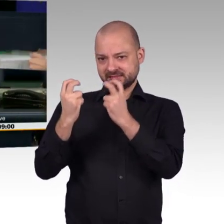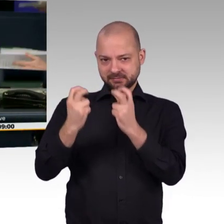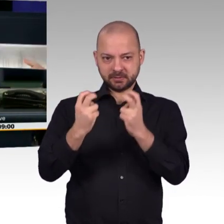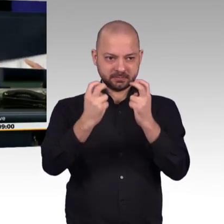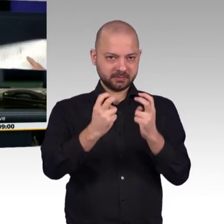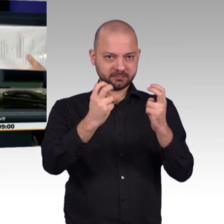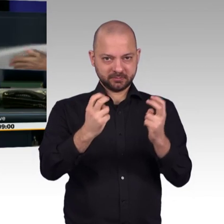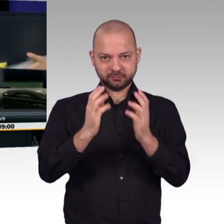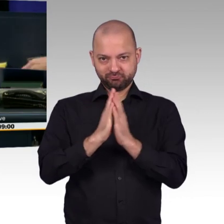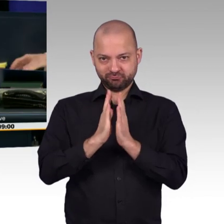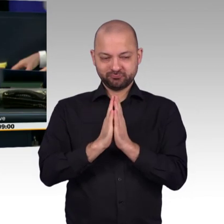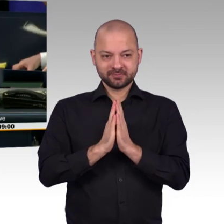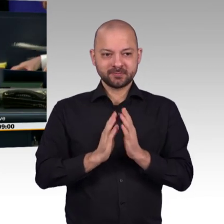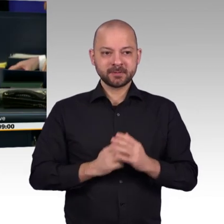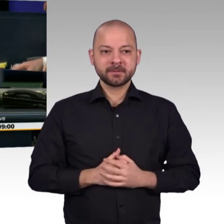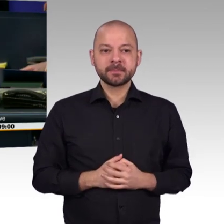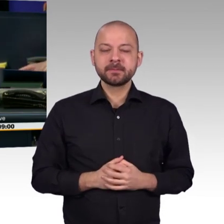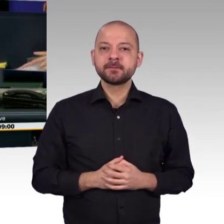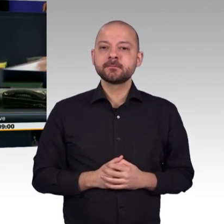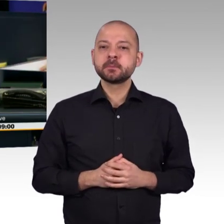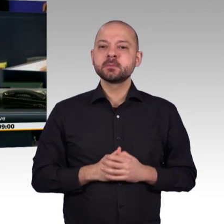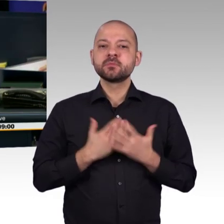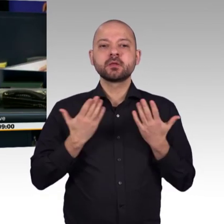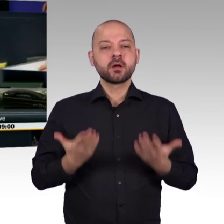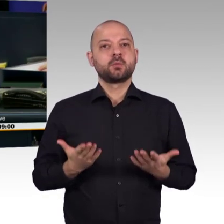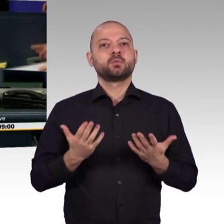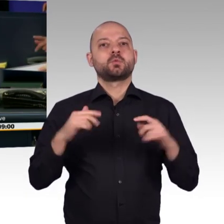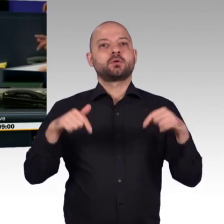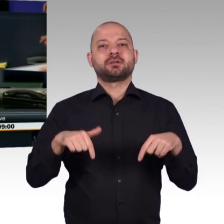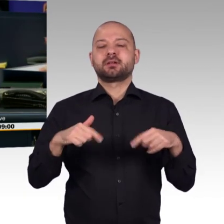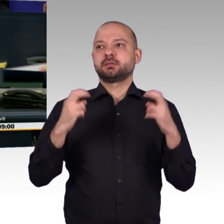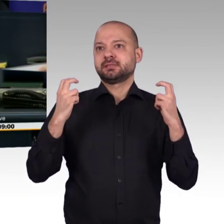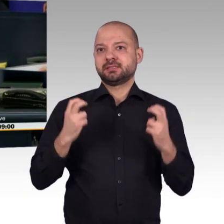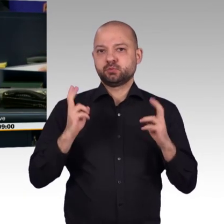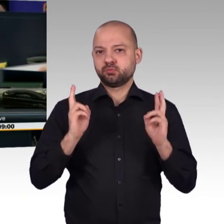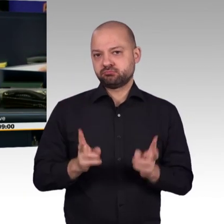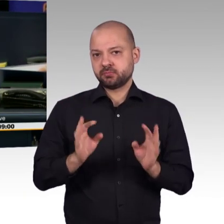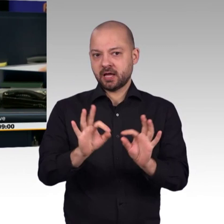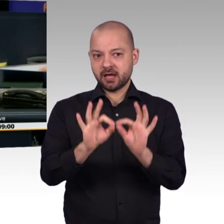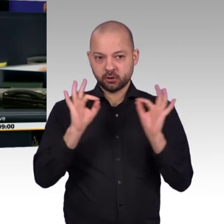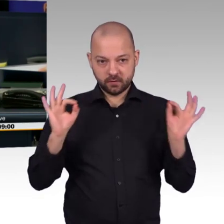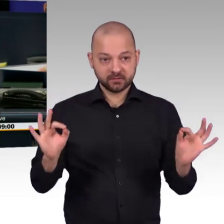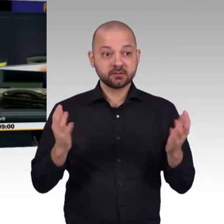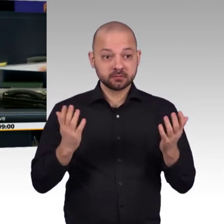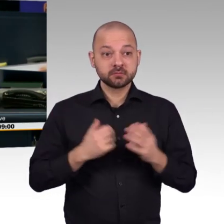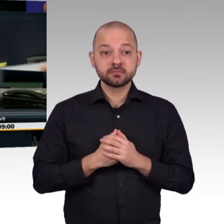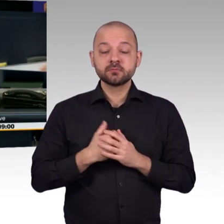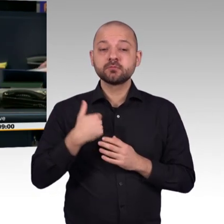Die Sitzung ist eröffnet. Wir müssen heute als Erste sein, Mitglied des Stiftungsrats der Deutschen